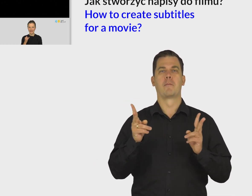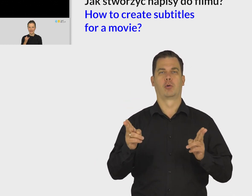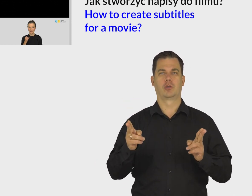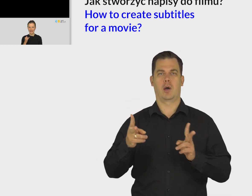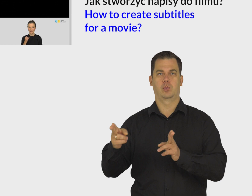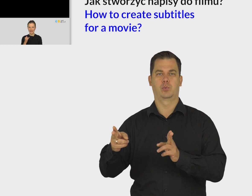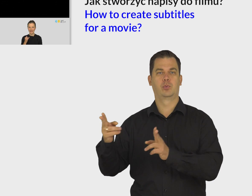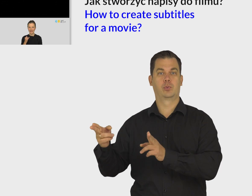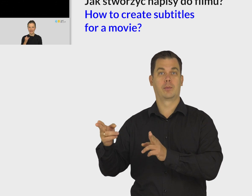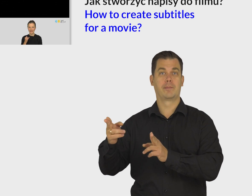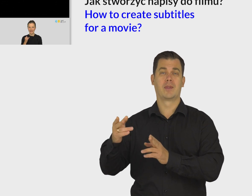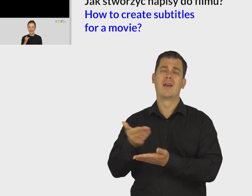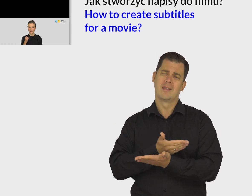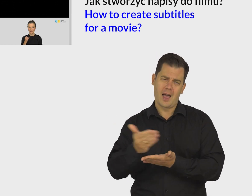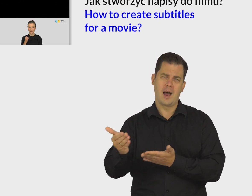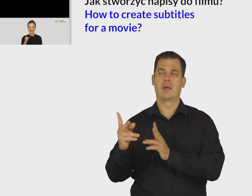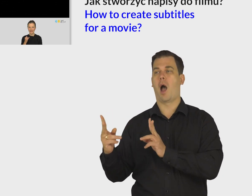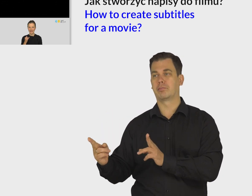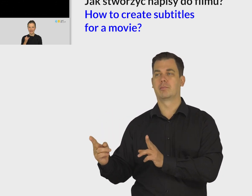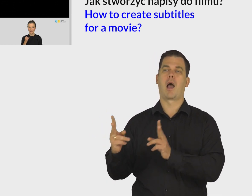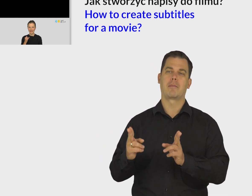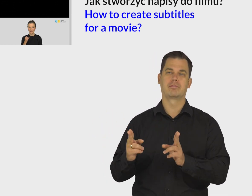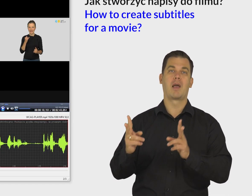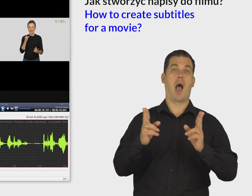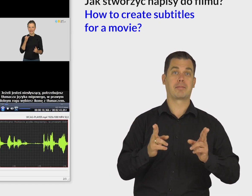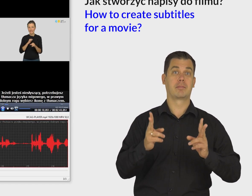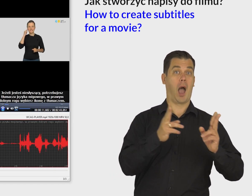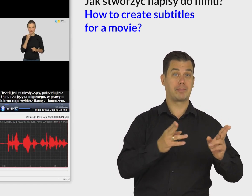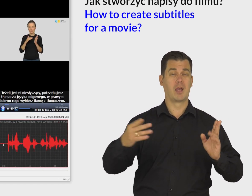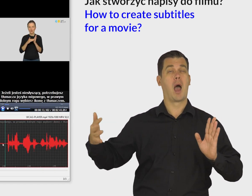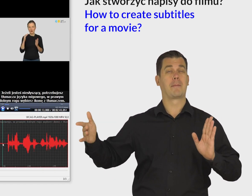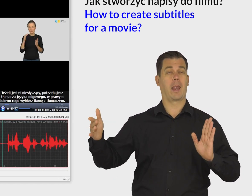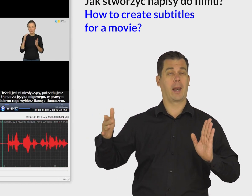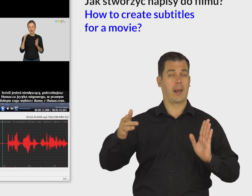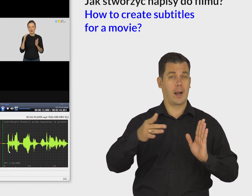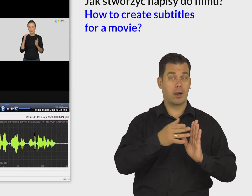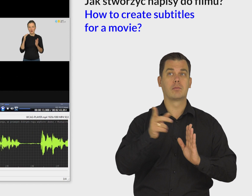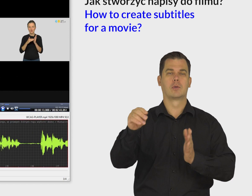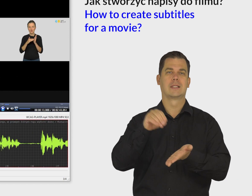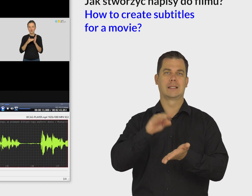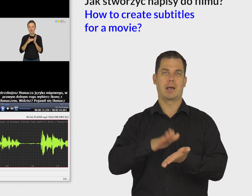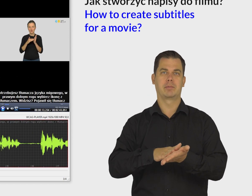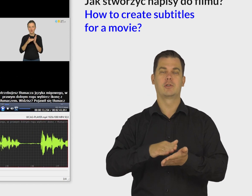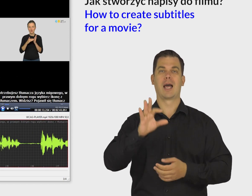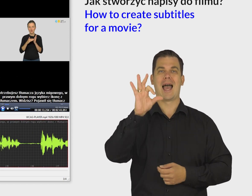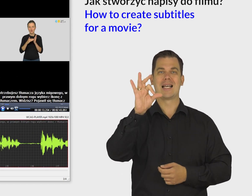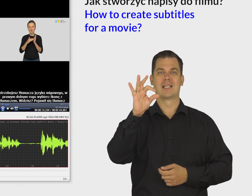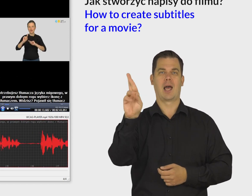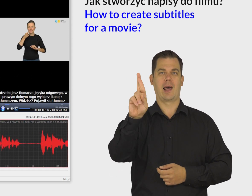zbyt duża. Spróbuj je podzielić. Podziel tekst do końca filmu. Jak już to zrobisz,